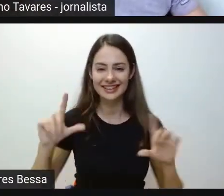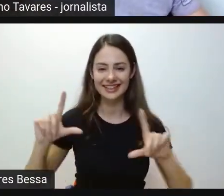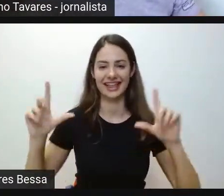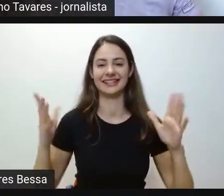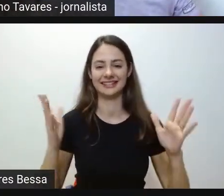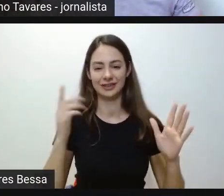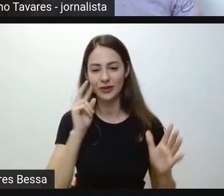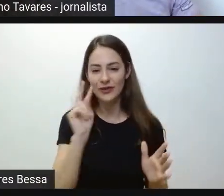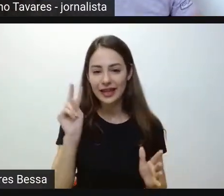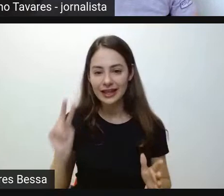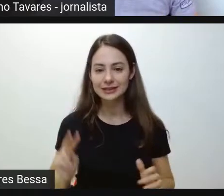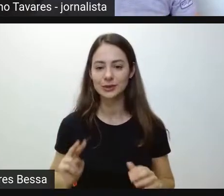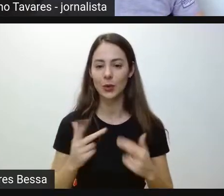pessoal.